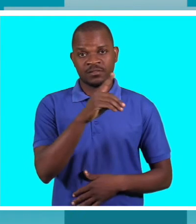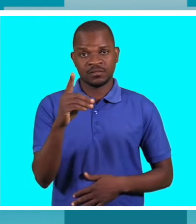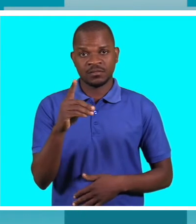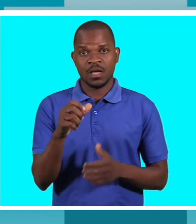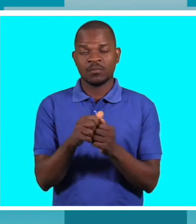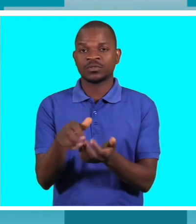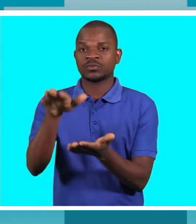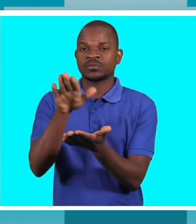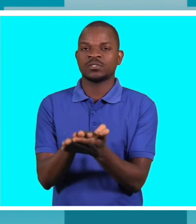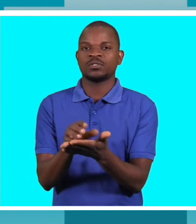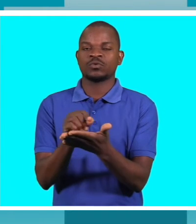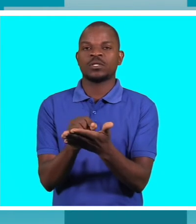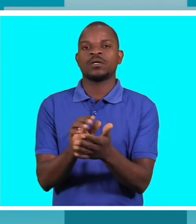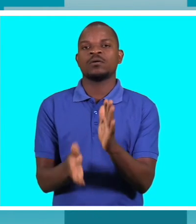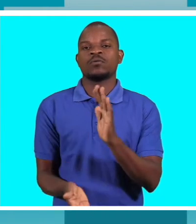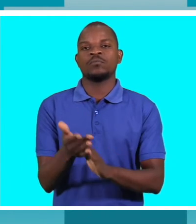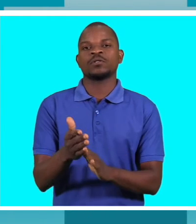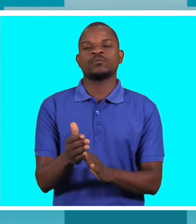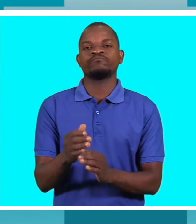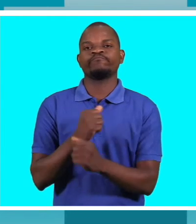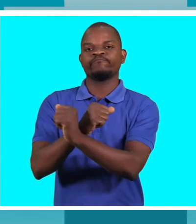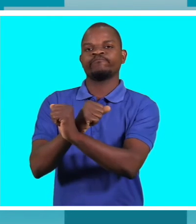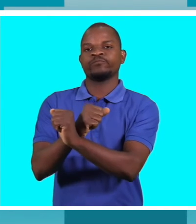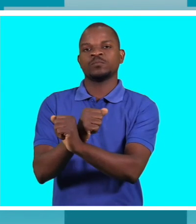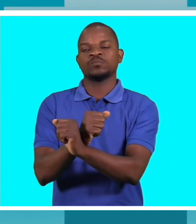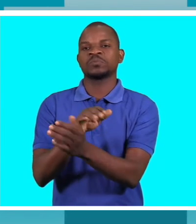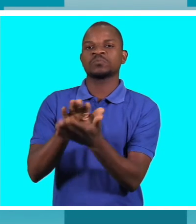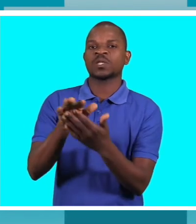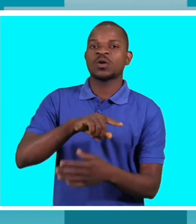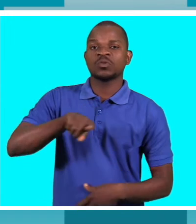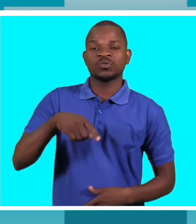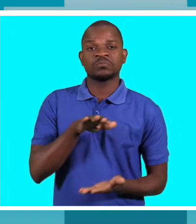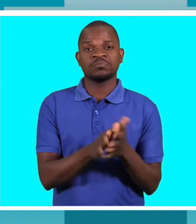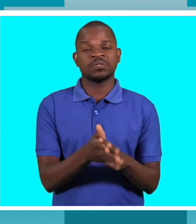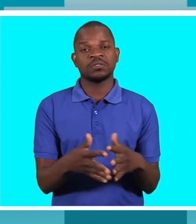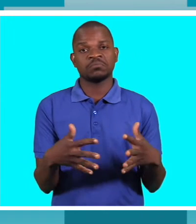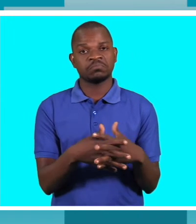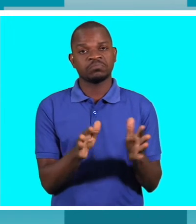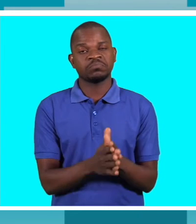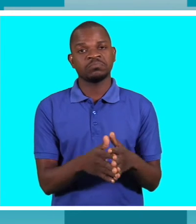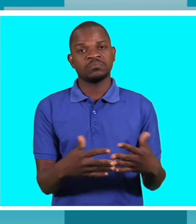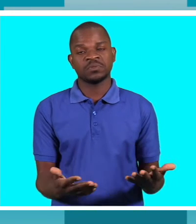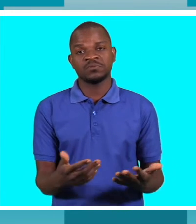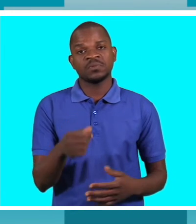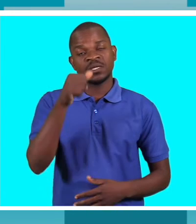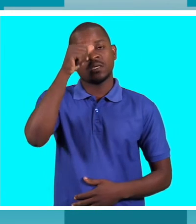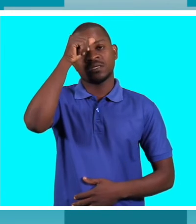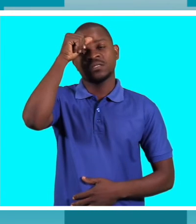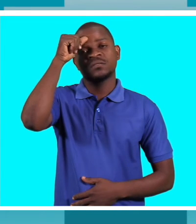escola já põe a barreira. Nós não temos condições para receber essa criança e fica muito complicado ter